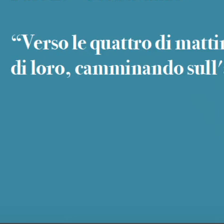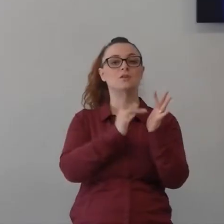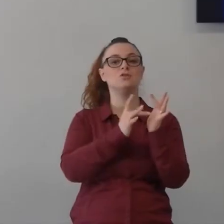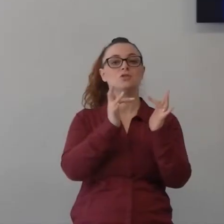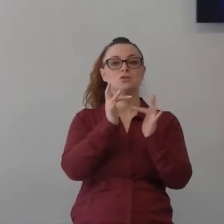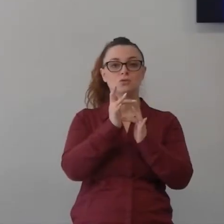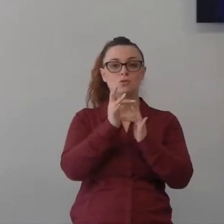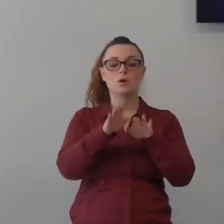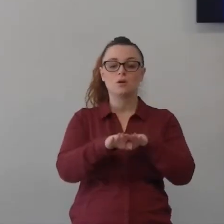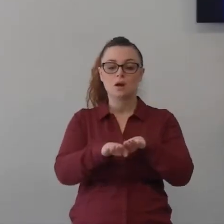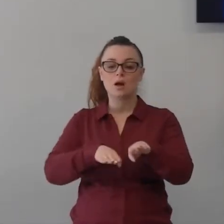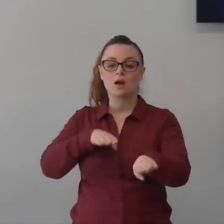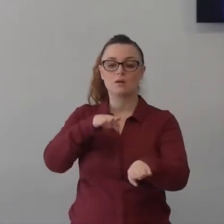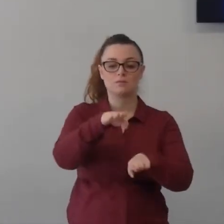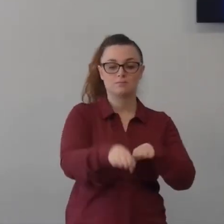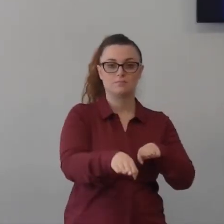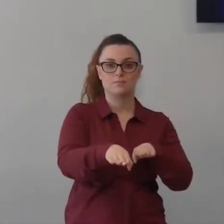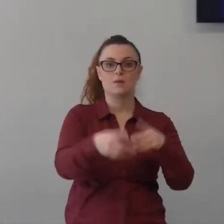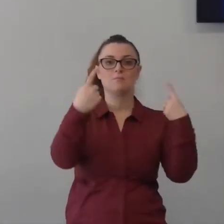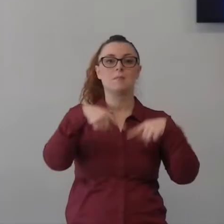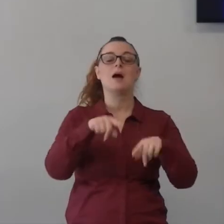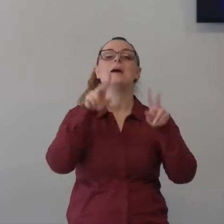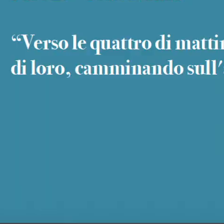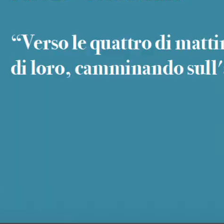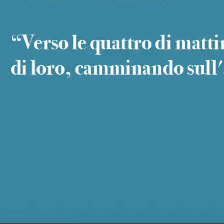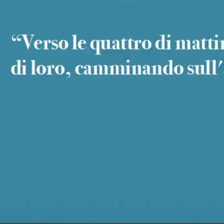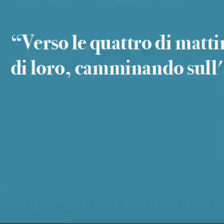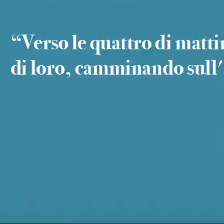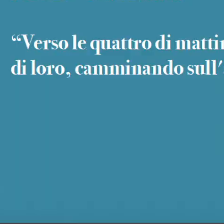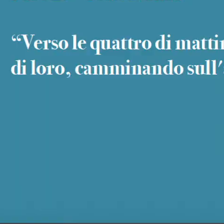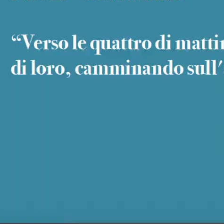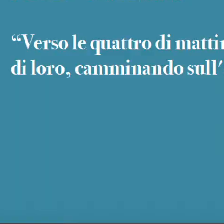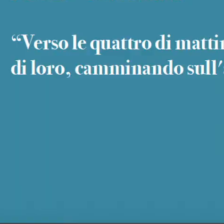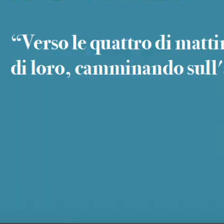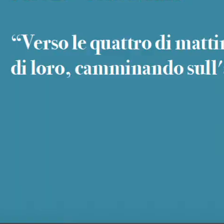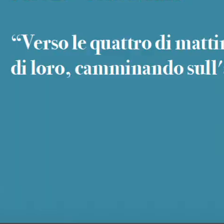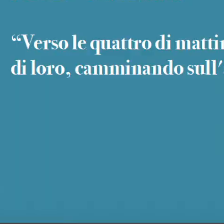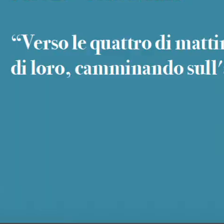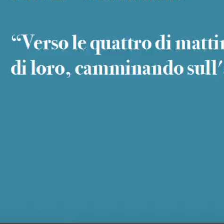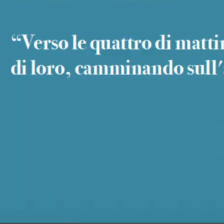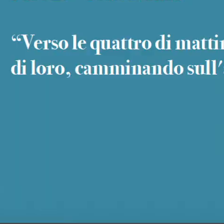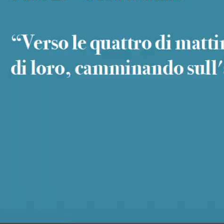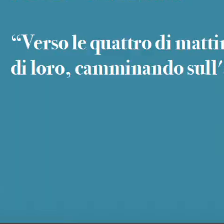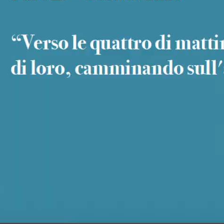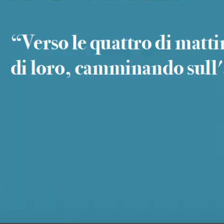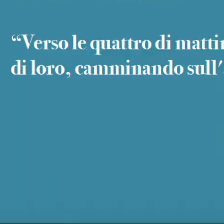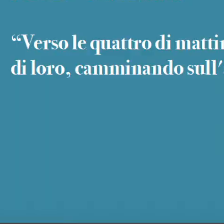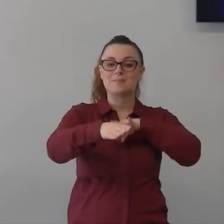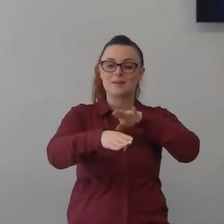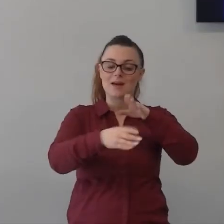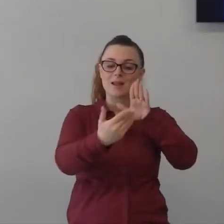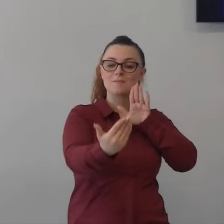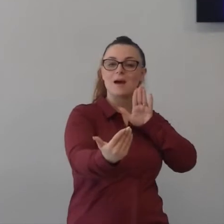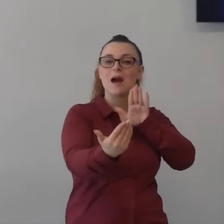agisce in amore agisce in amore verso le 4 di mattina Gesù avanzò verso di loro camminando sull'altra